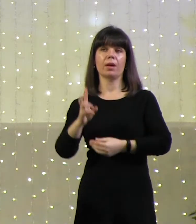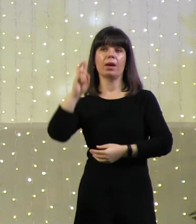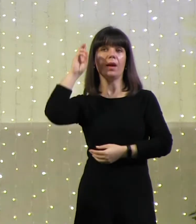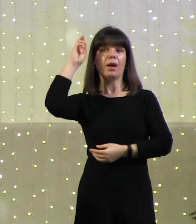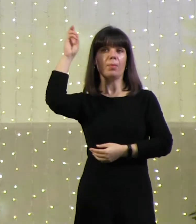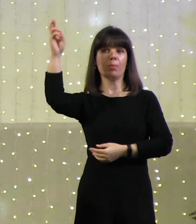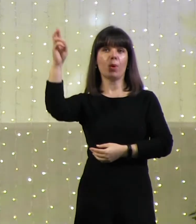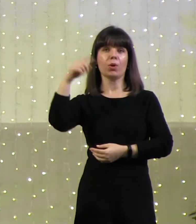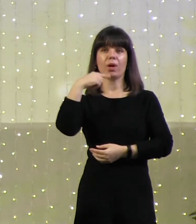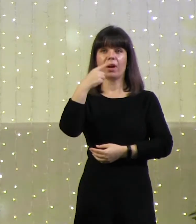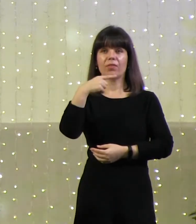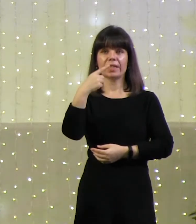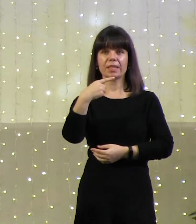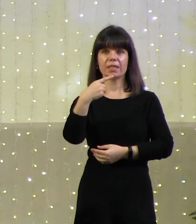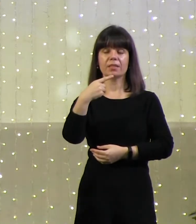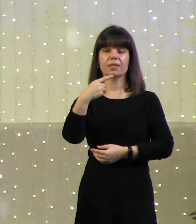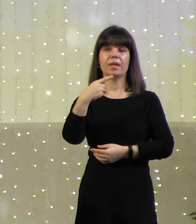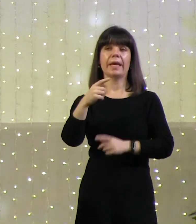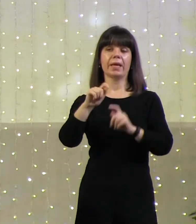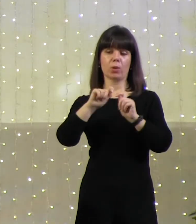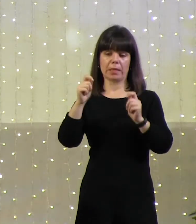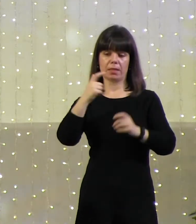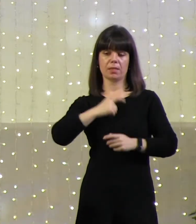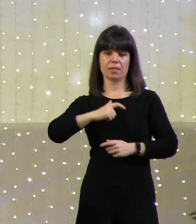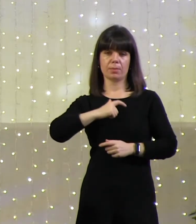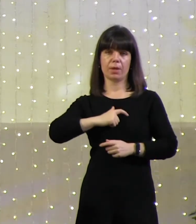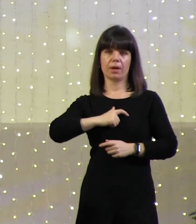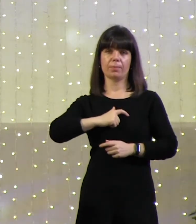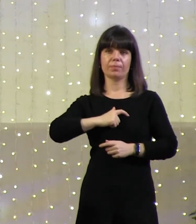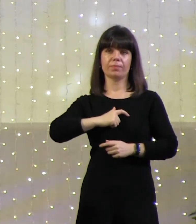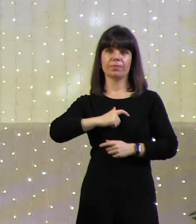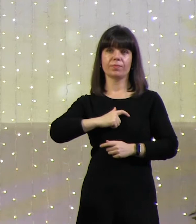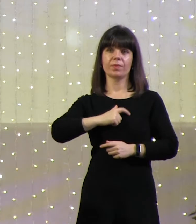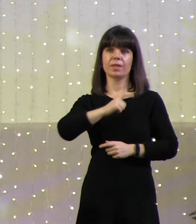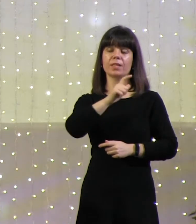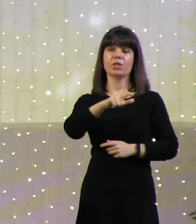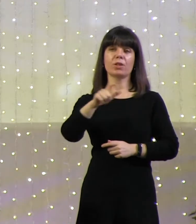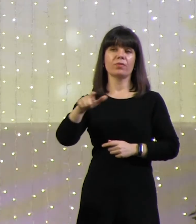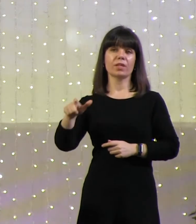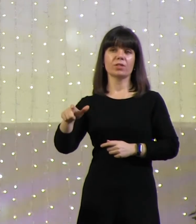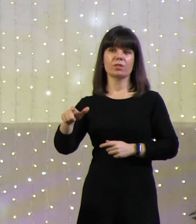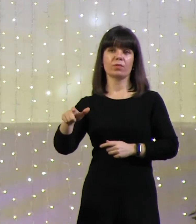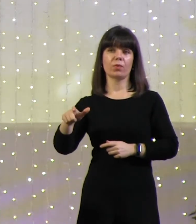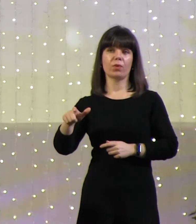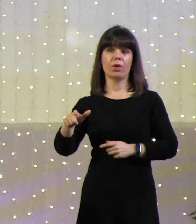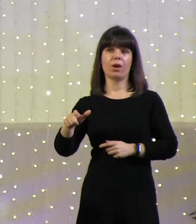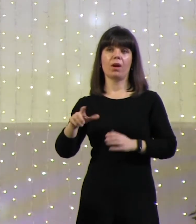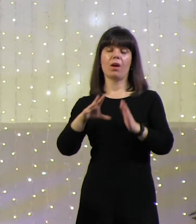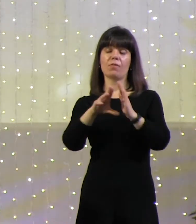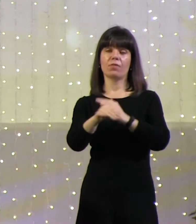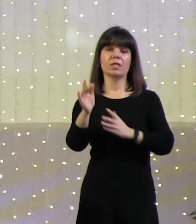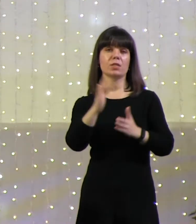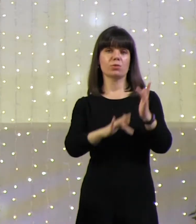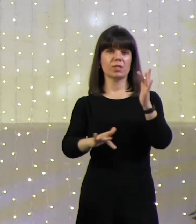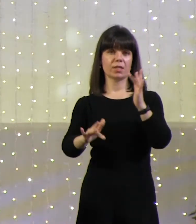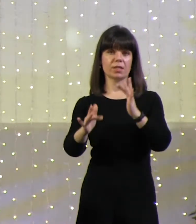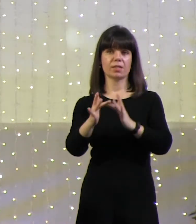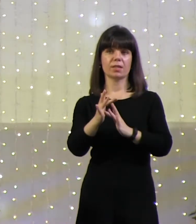Бог говорил или Бог открыл себя человечеству в Иисусе Христе.